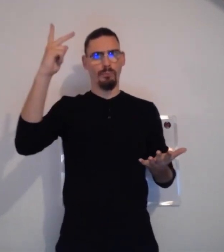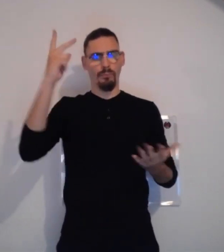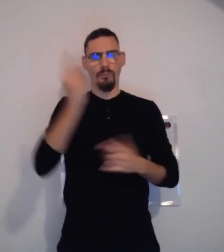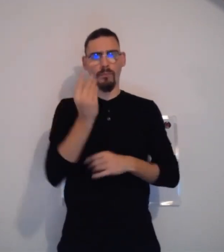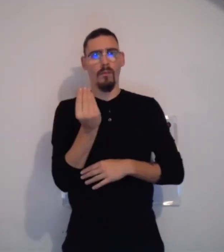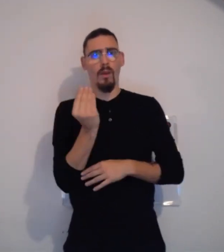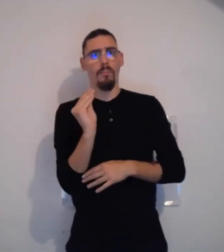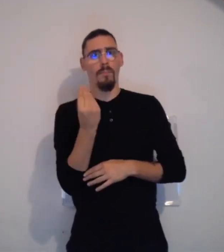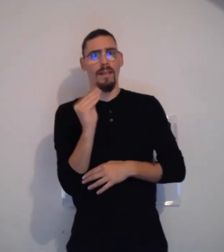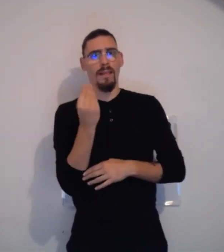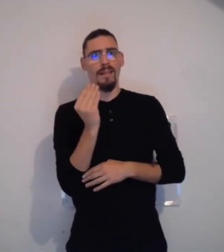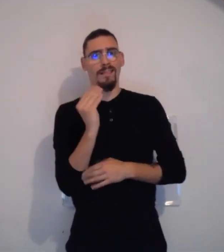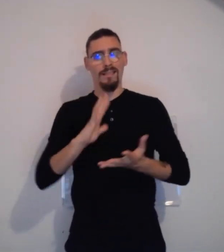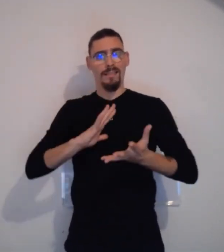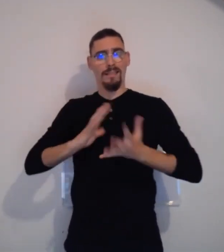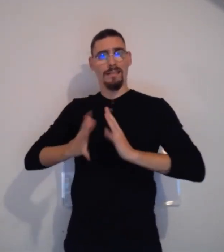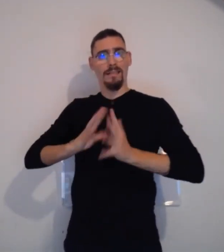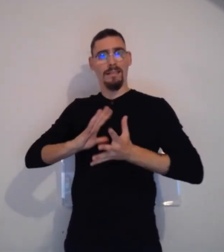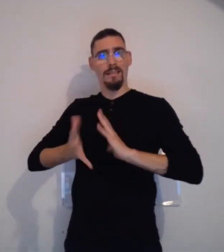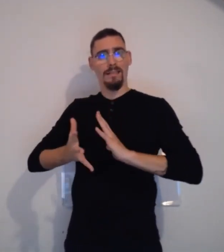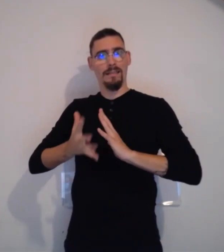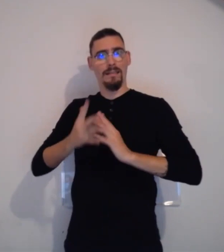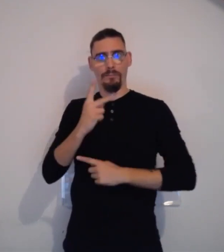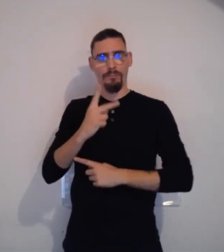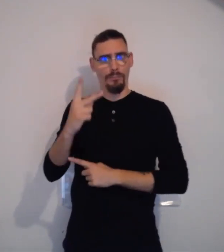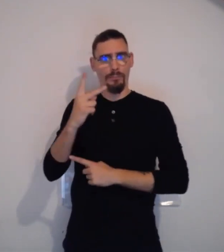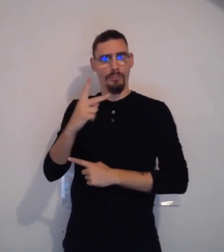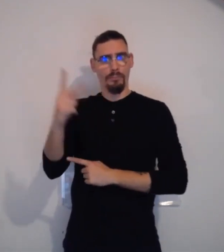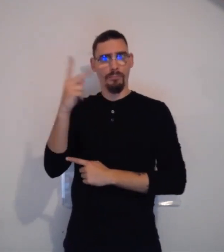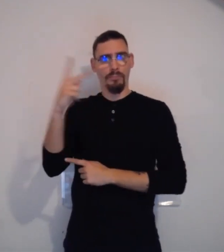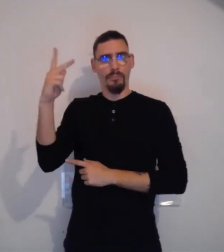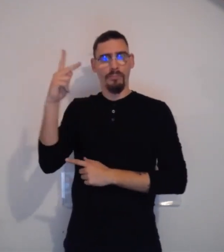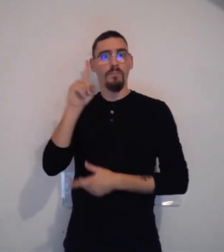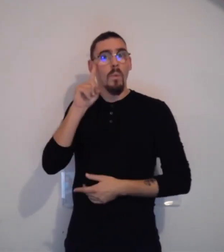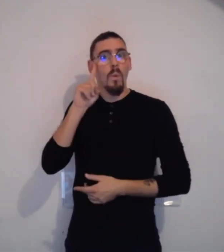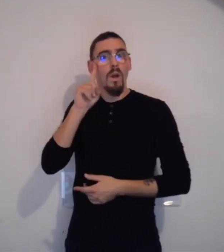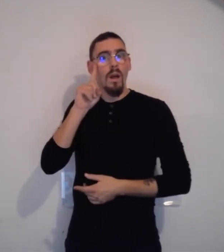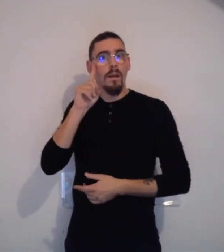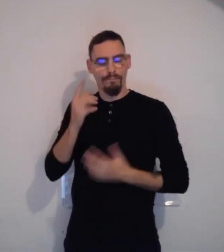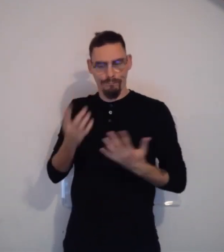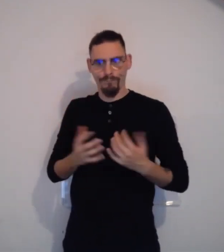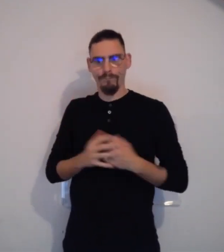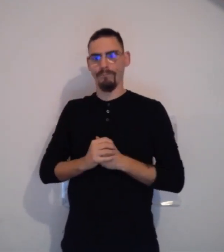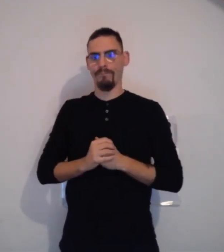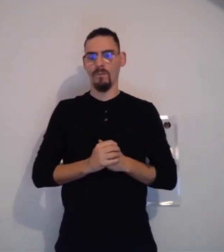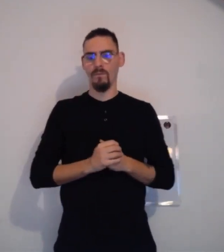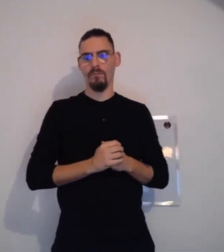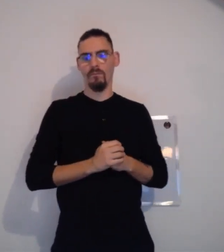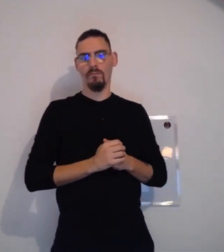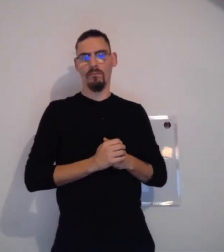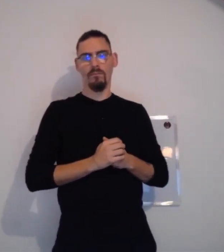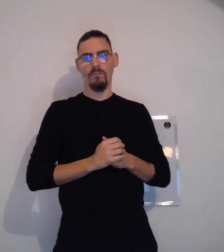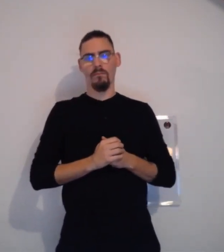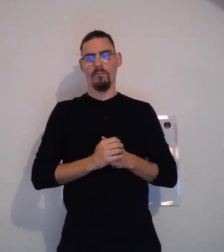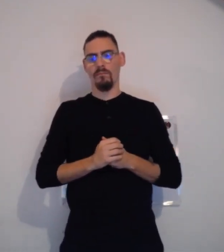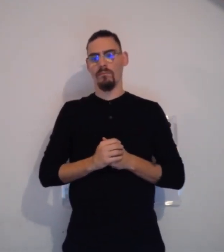C'est vrai que de nos jours, il y a de plus en plus de bébés qui apprennent les signes.